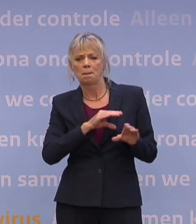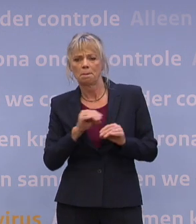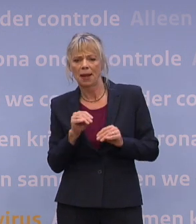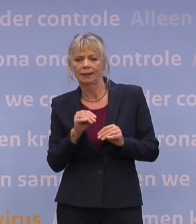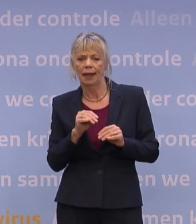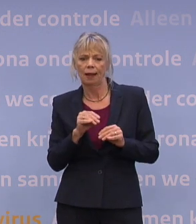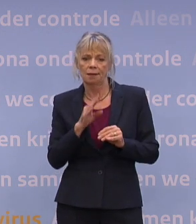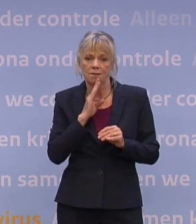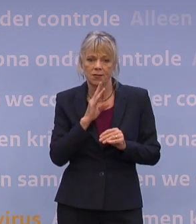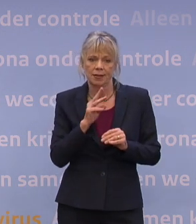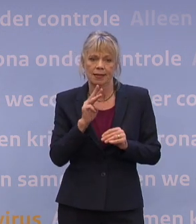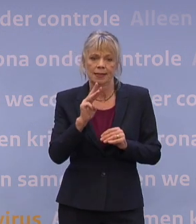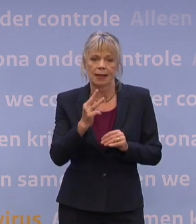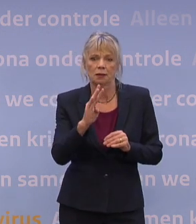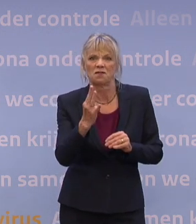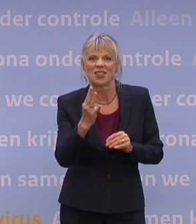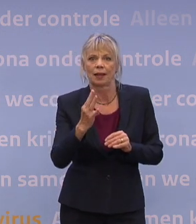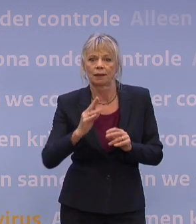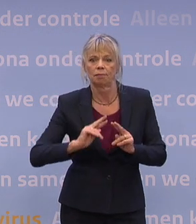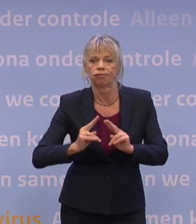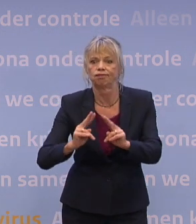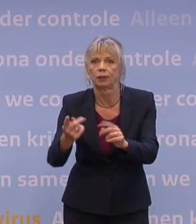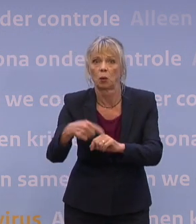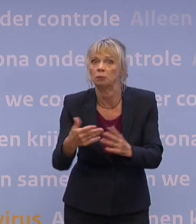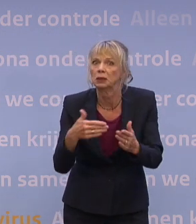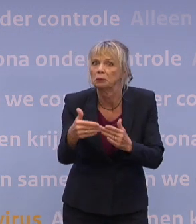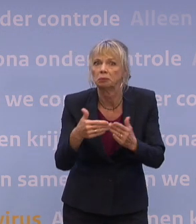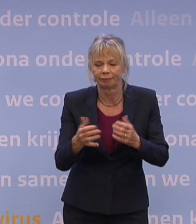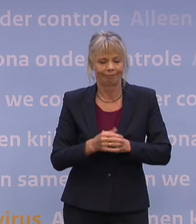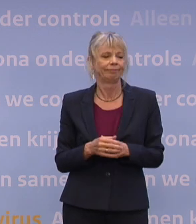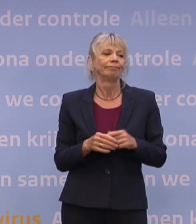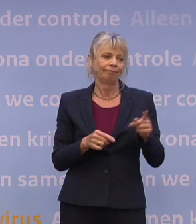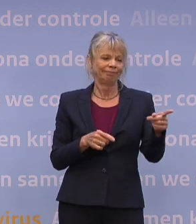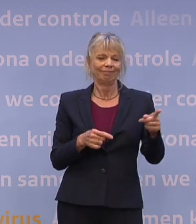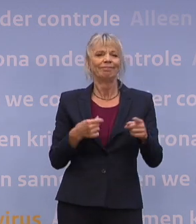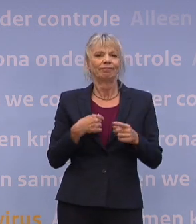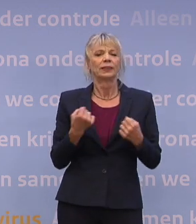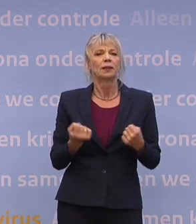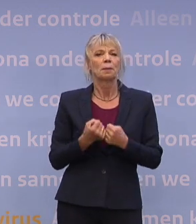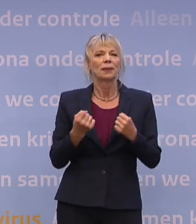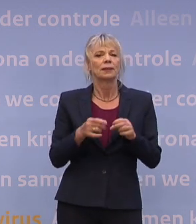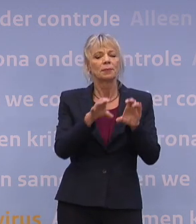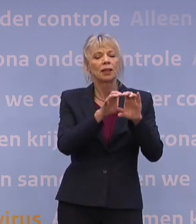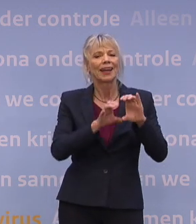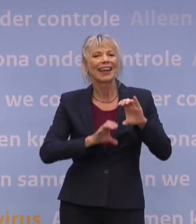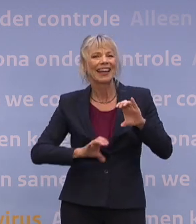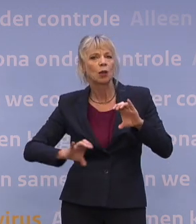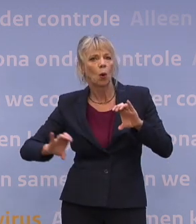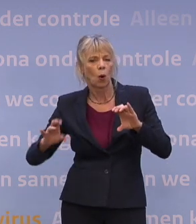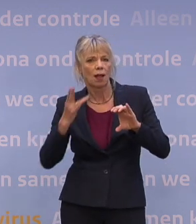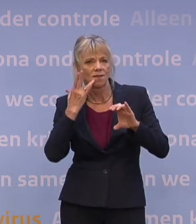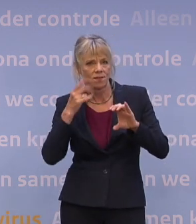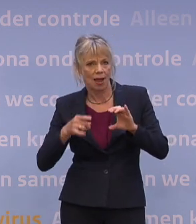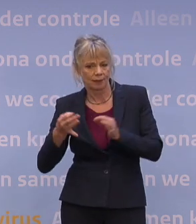golf, denk ik inmiddels? Ja, zeker. Kijk, waar we al een tijd mee bezig zijn, bijvoorbeeld, is die rioolwatersurveillance. Die gaat